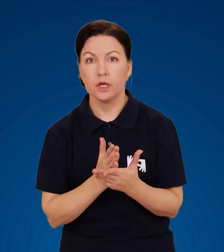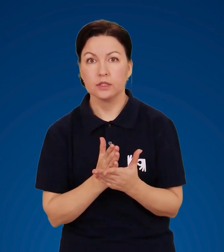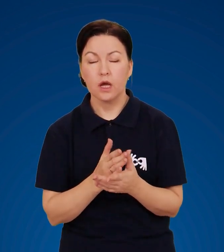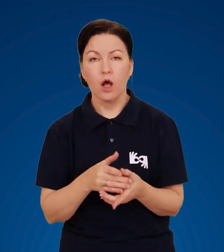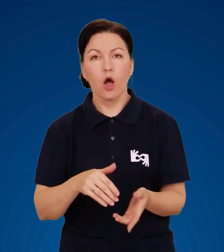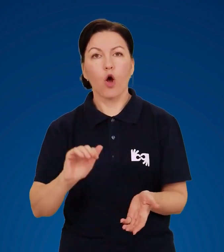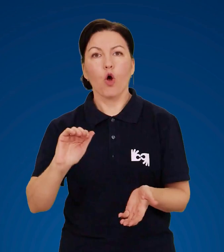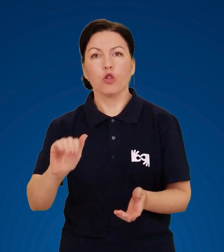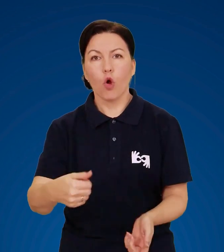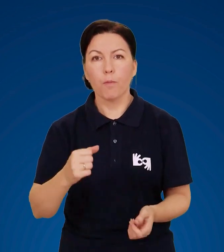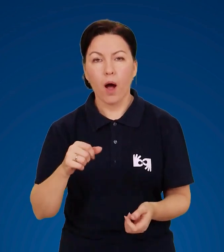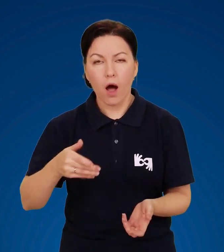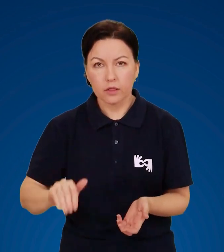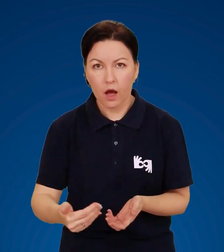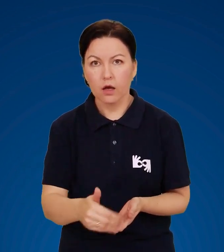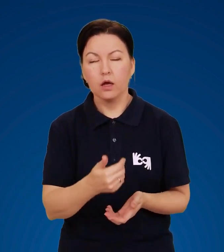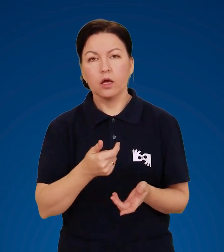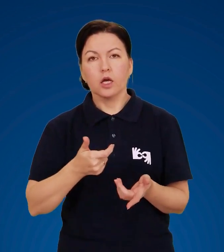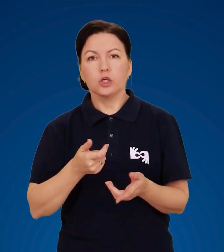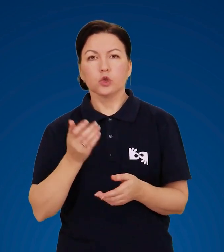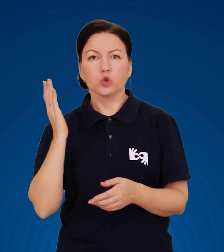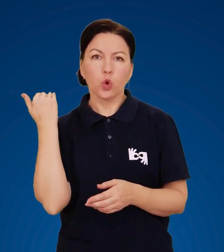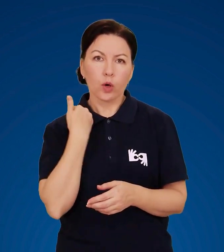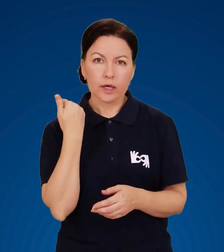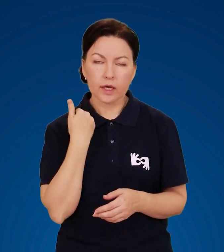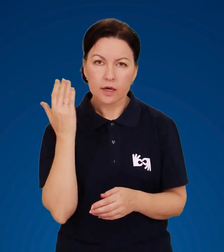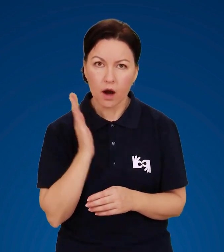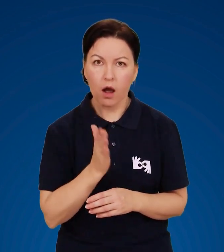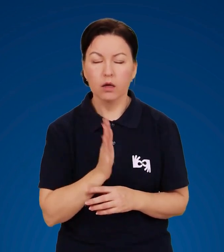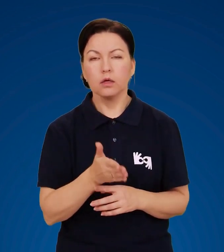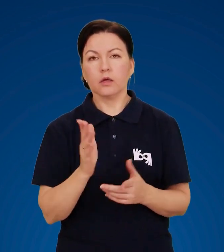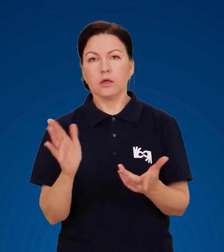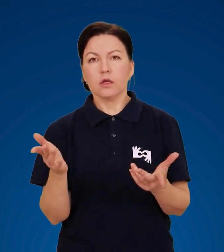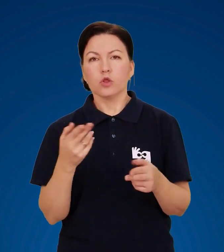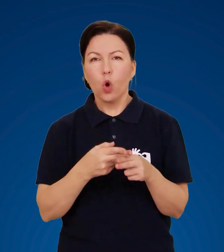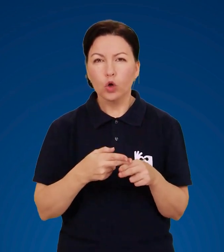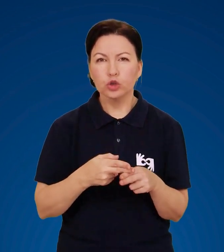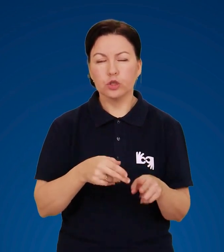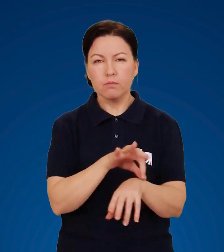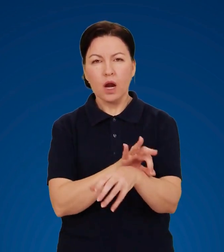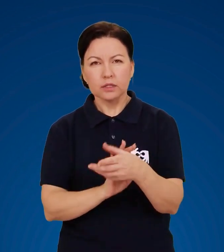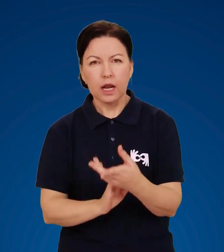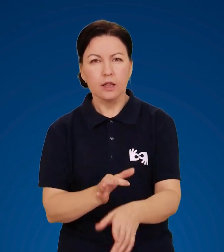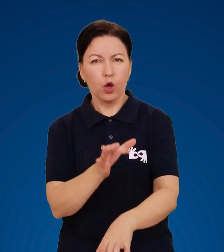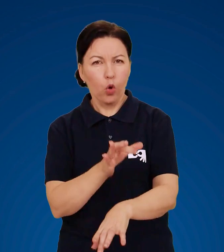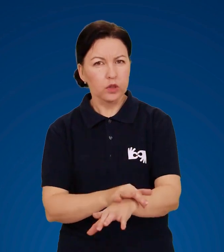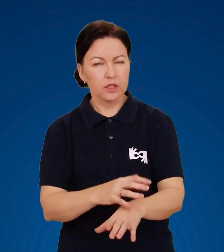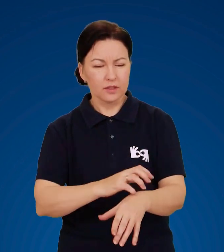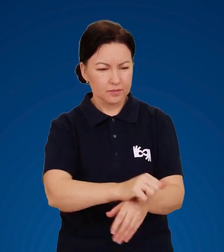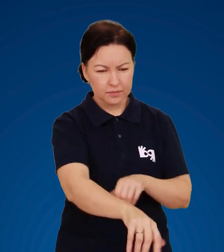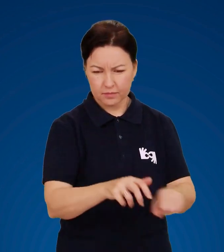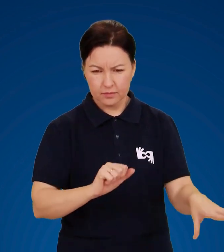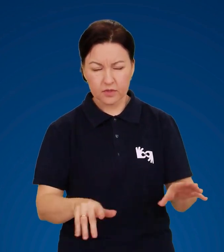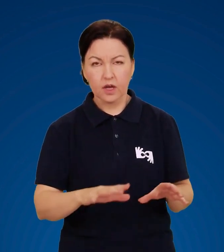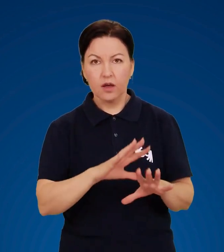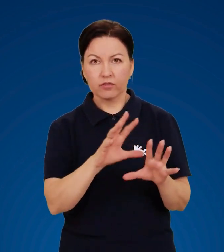при вас. Лопати, сокири, ножів, браслетів, навіть годинників.